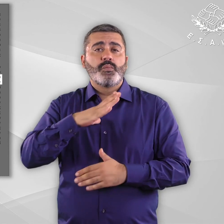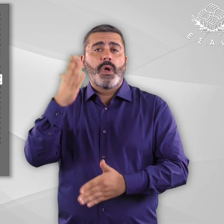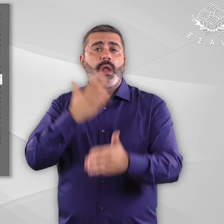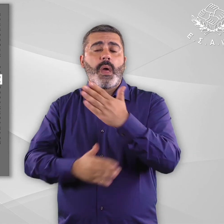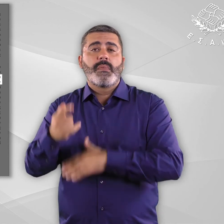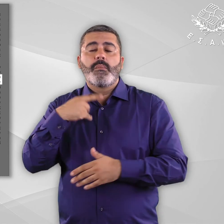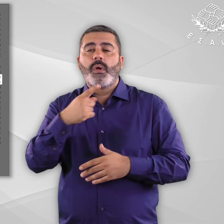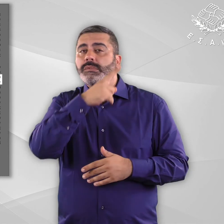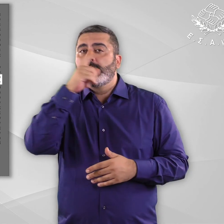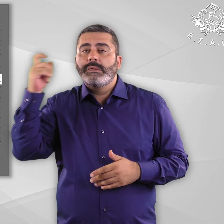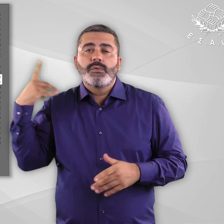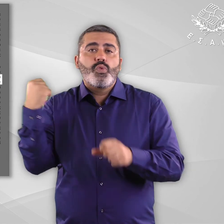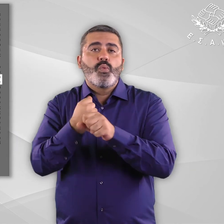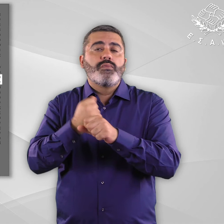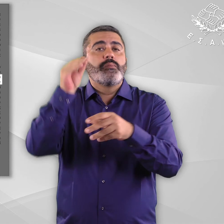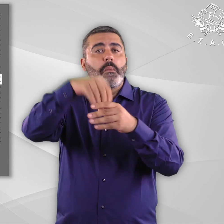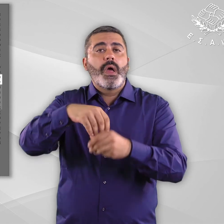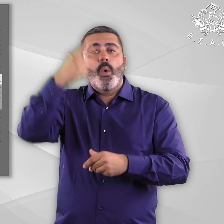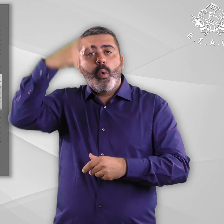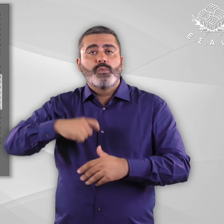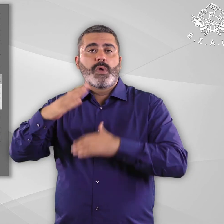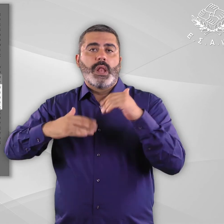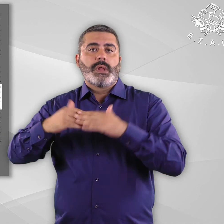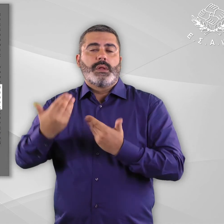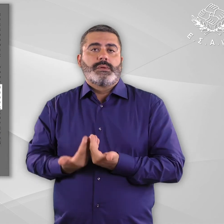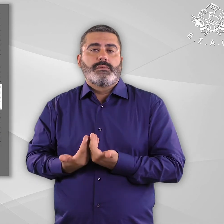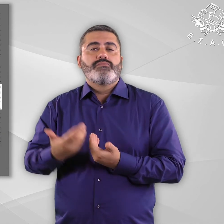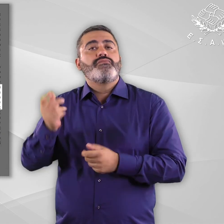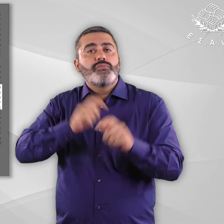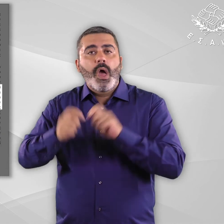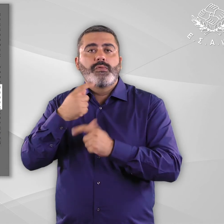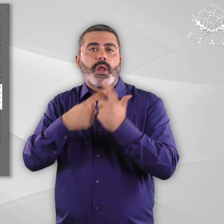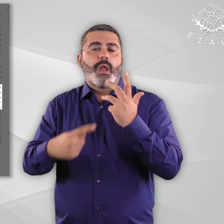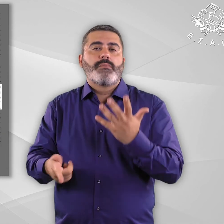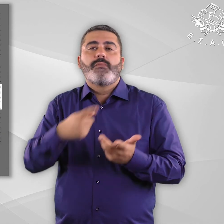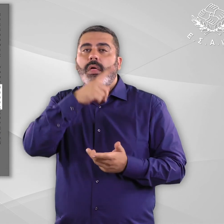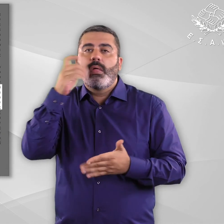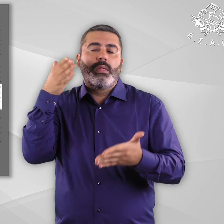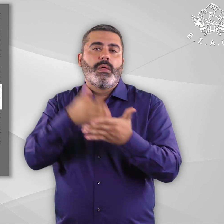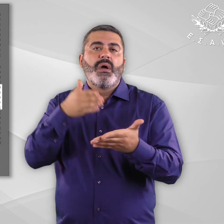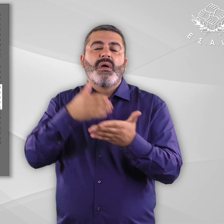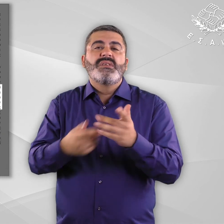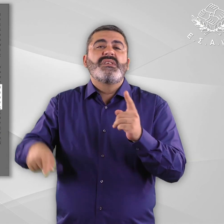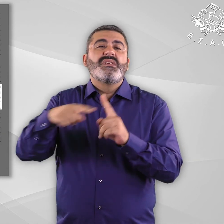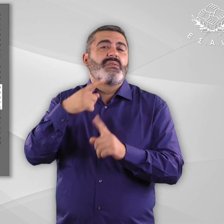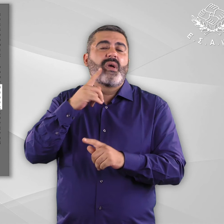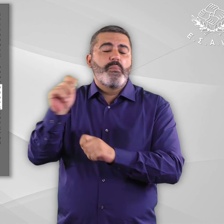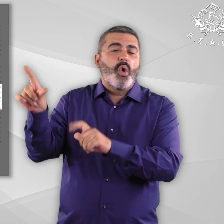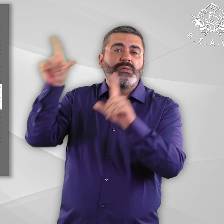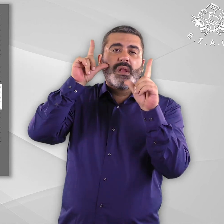καλλιτέθνες, δημιουργοί και ούτω καθεξής. Εξαιτίας των βαθιά αριζωμένων προκαταλήψεων και στερεοτύπων, οι αρχές και οι φορείς